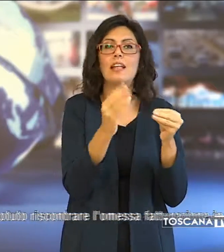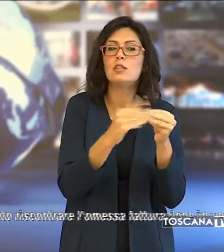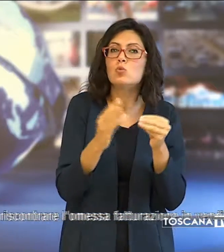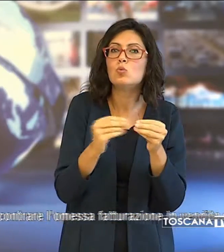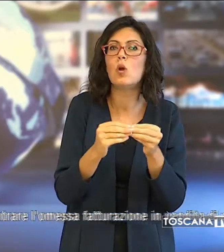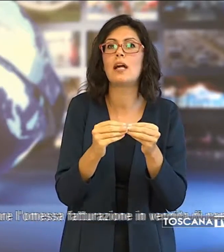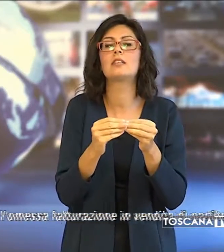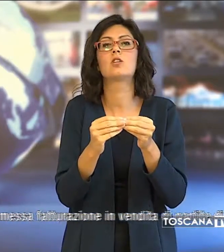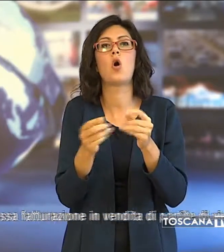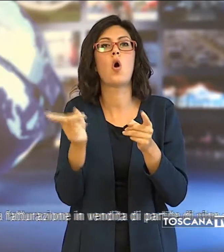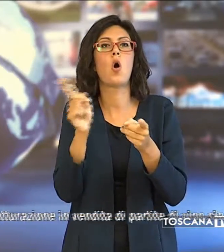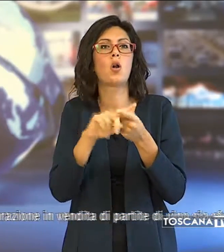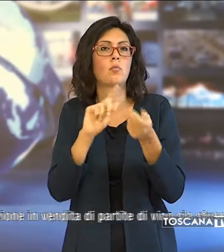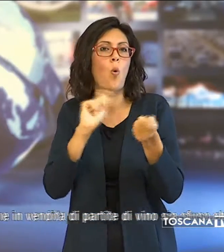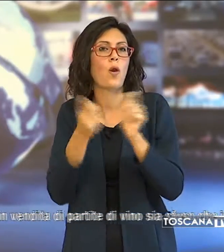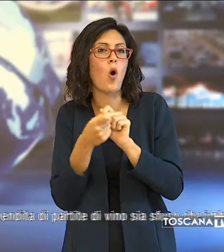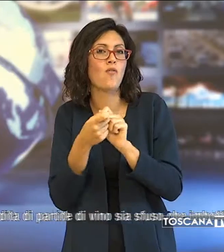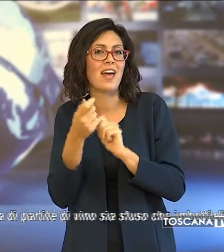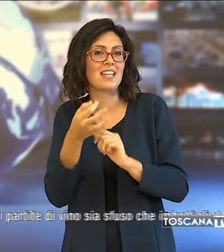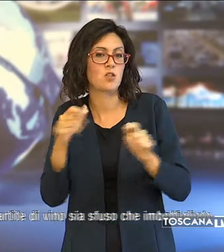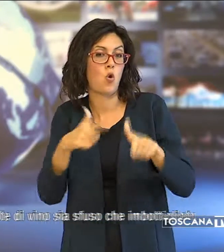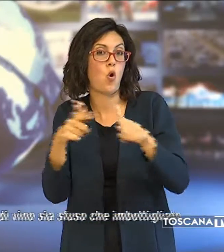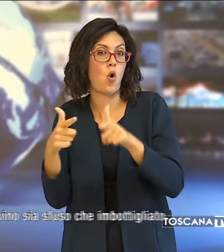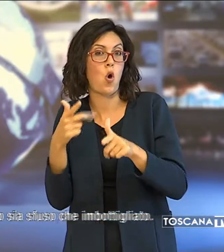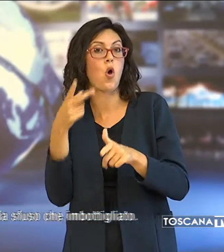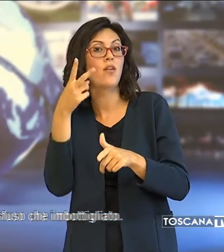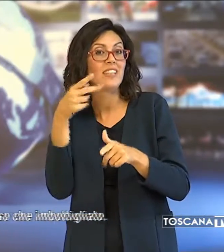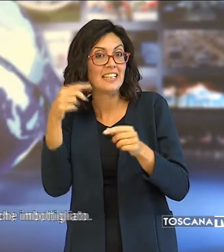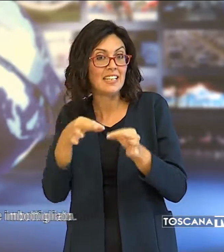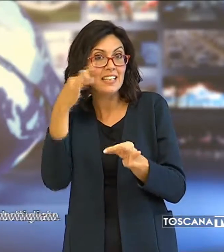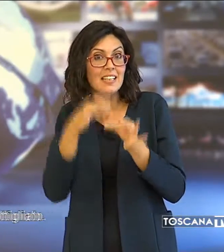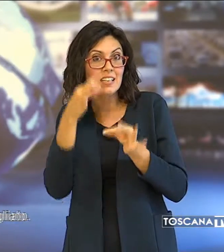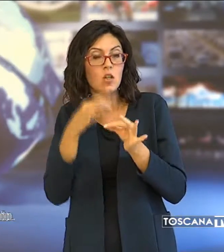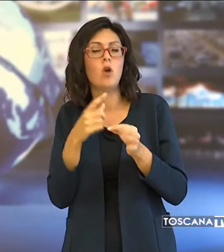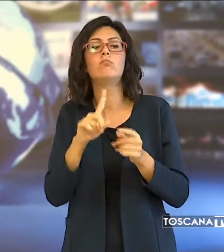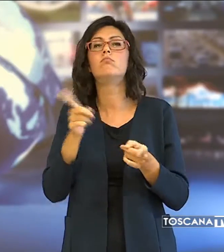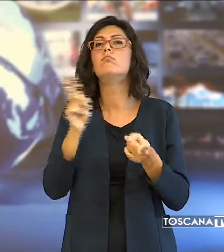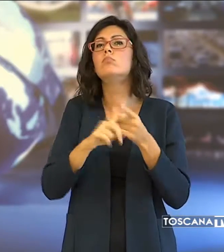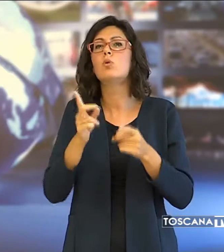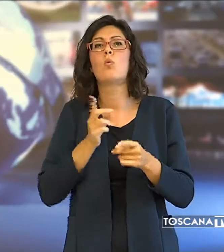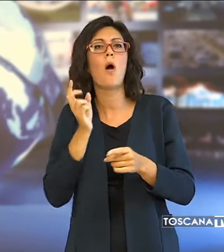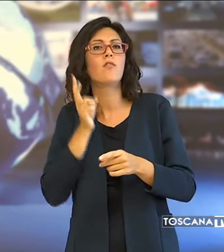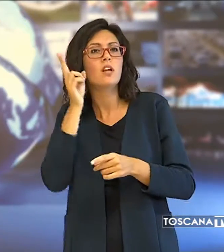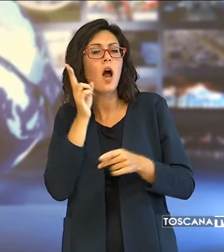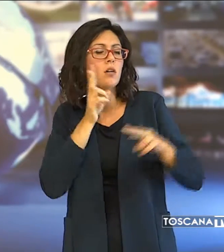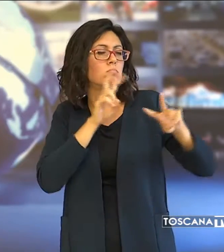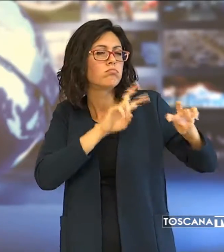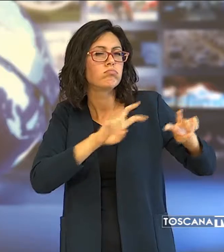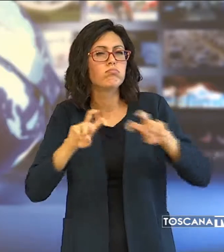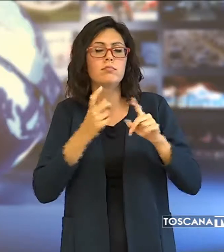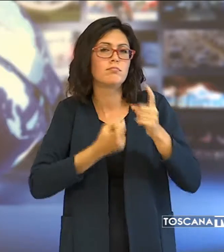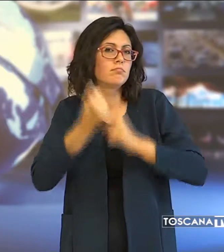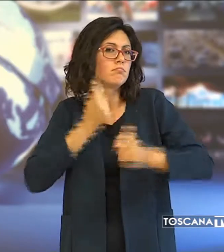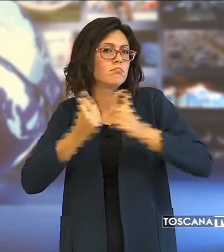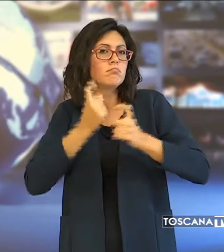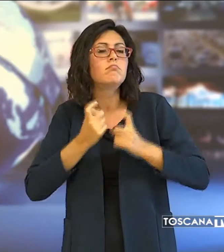e riconversione dei vigneti. Inoltre i militari, a seguito della minuziosa ricostruzione